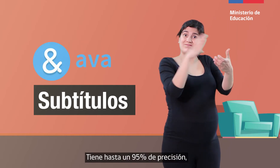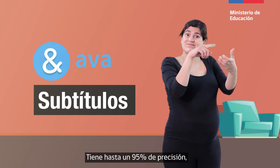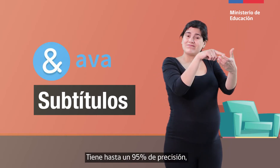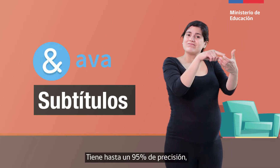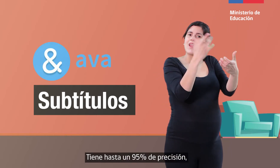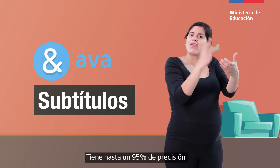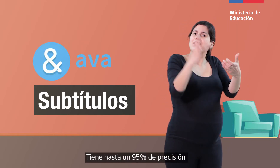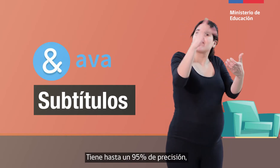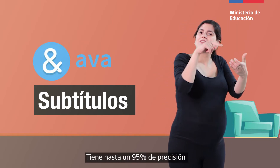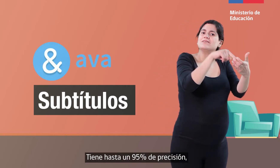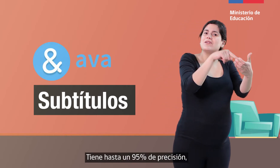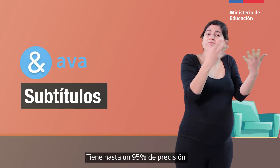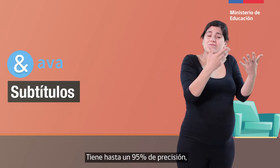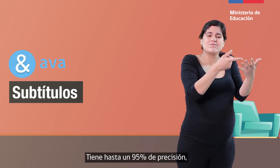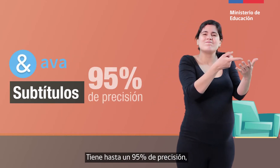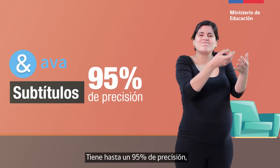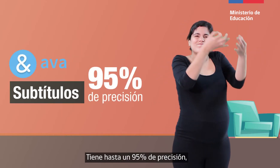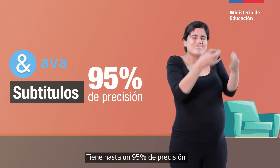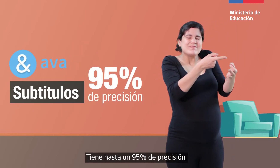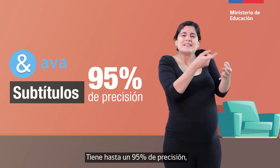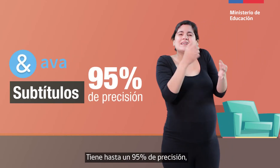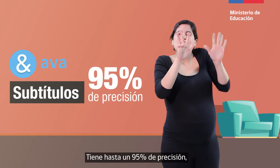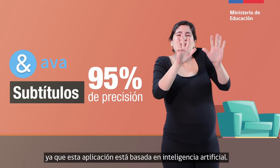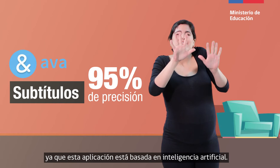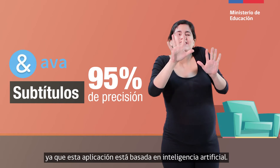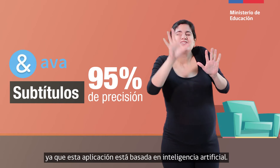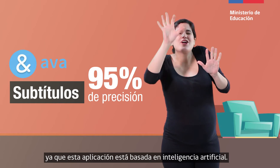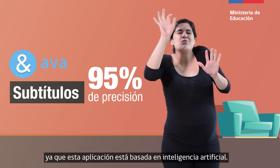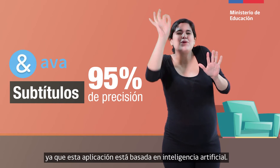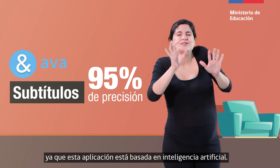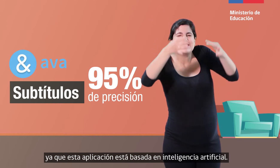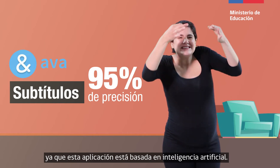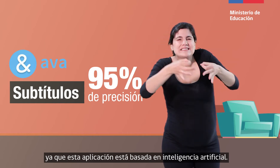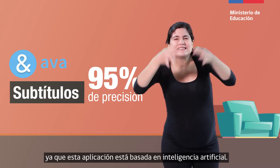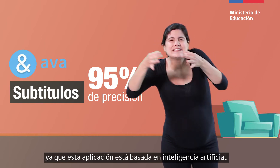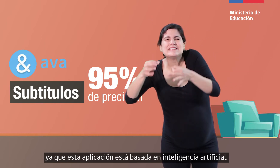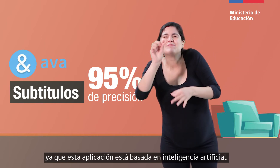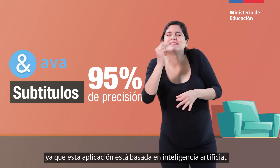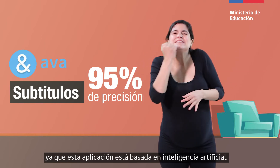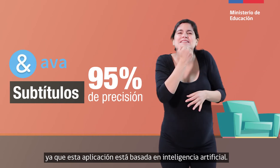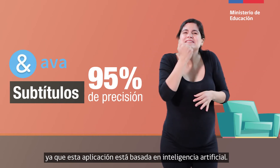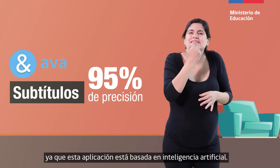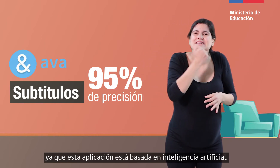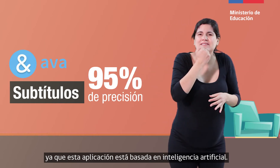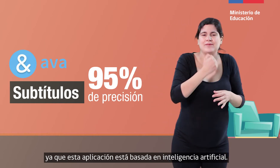Tiene hasta un 95% de precisión, ya que esta aplicación está basada en inteligencia artificial.